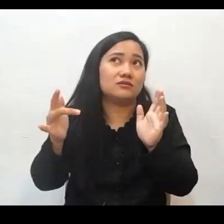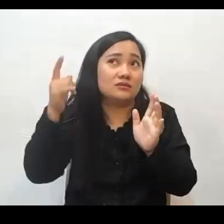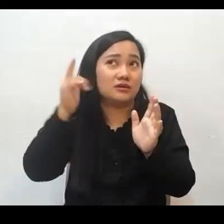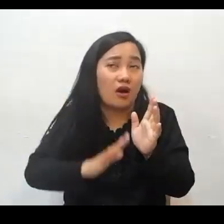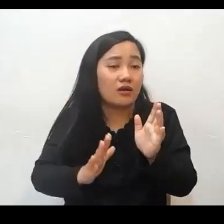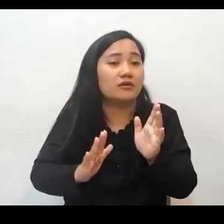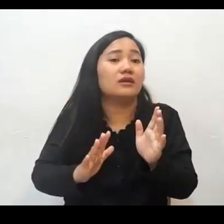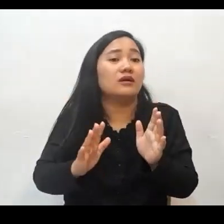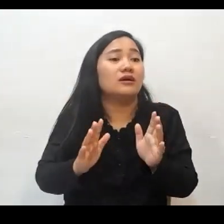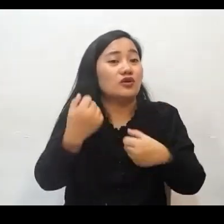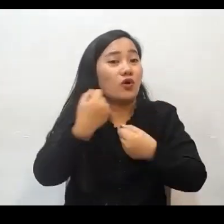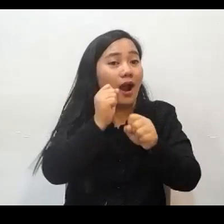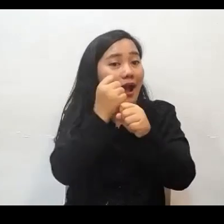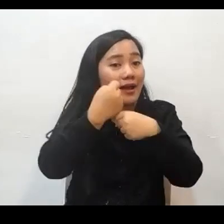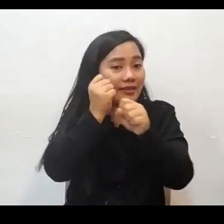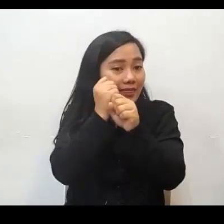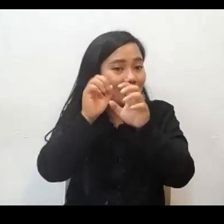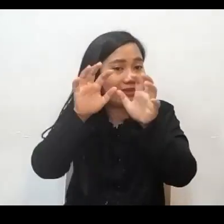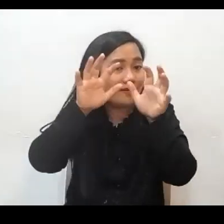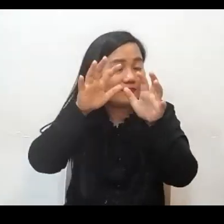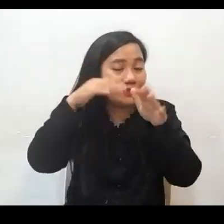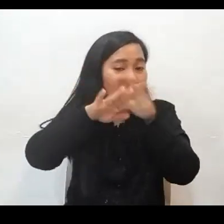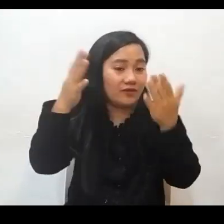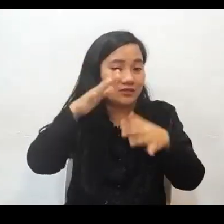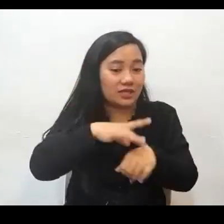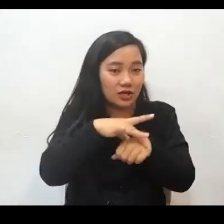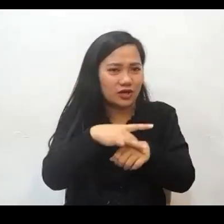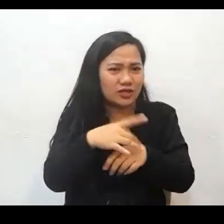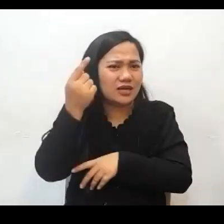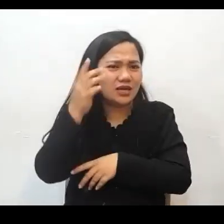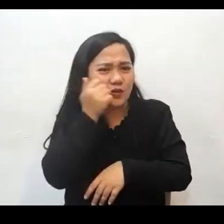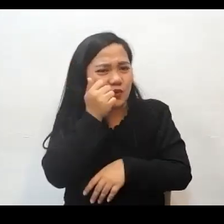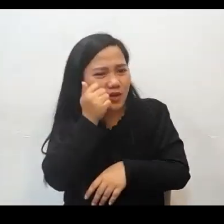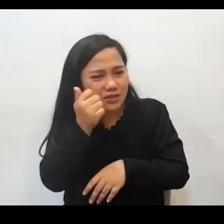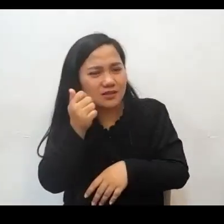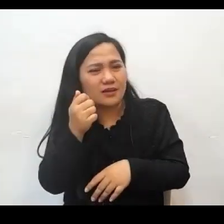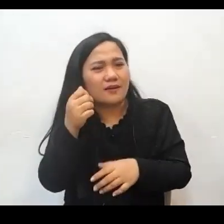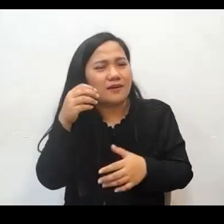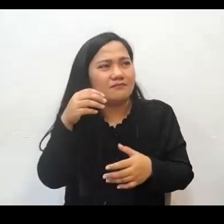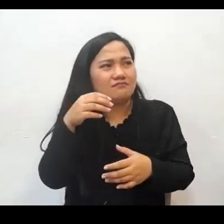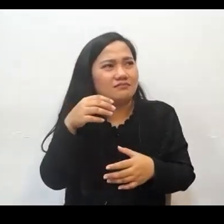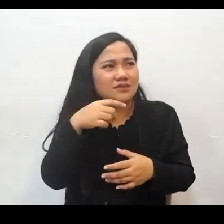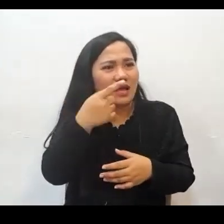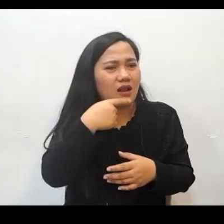Kaya kung titignan niyo po sa Genesis, nang nilikha po ng Diyos yung langit at lupa, parating ang Diyos ay naglagay ng paghihiwalay.